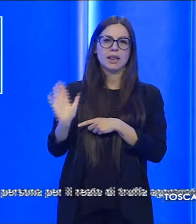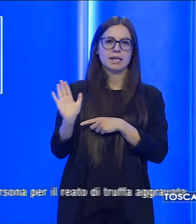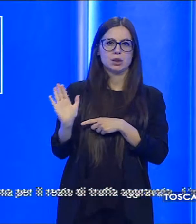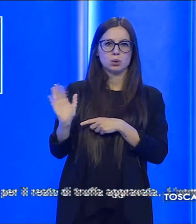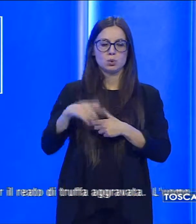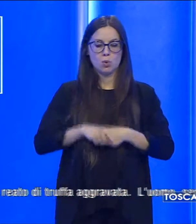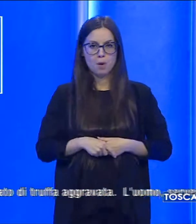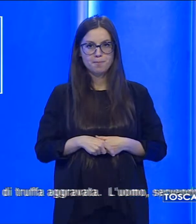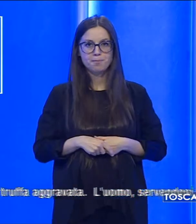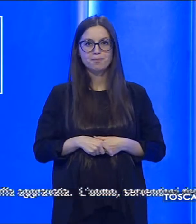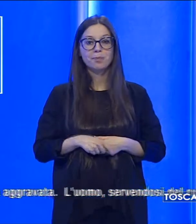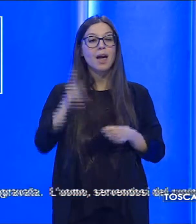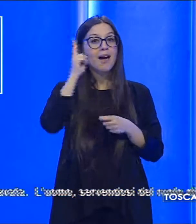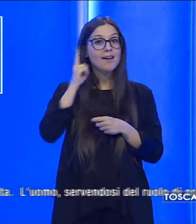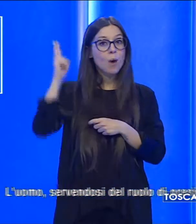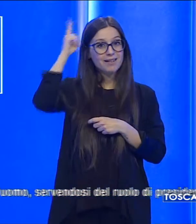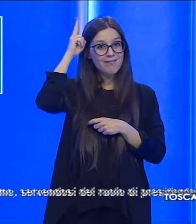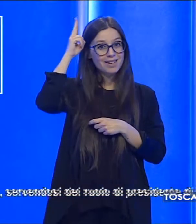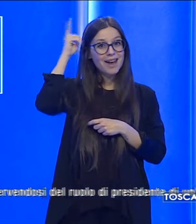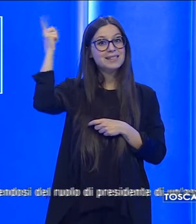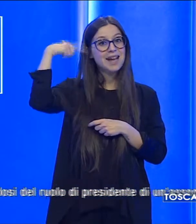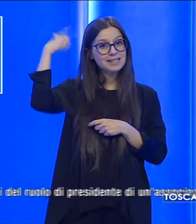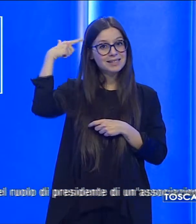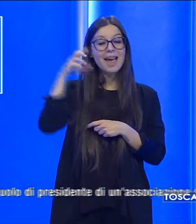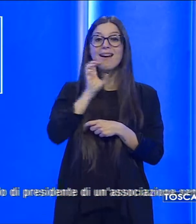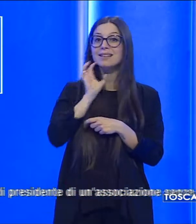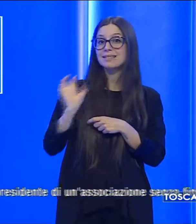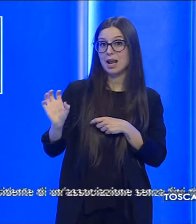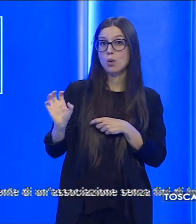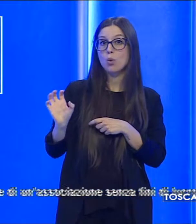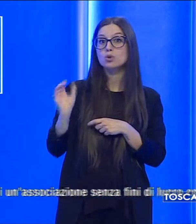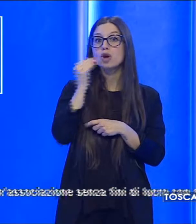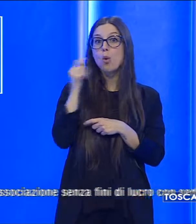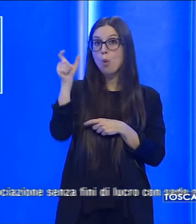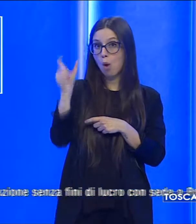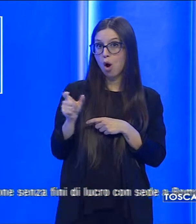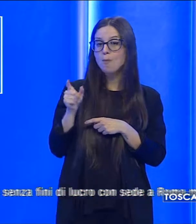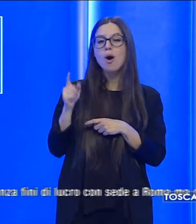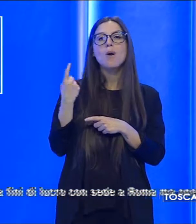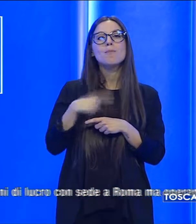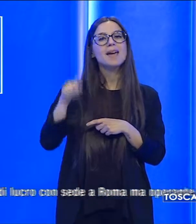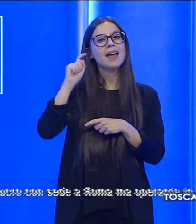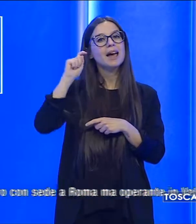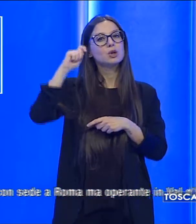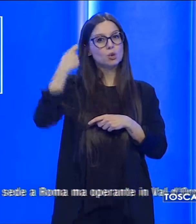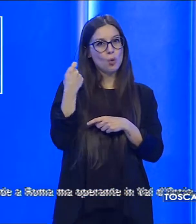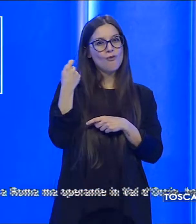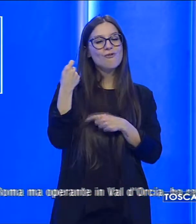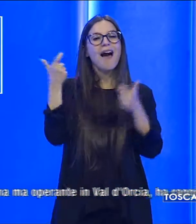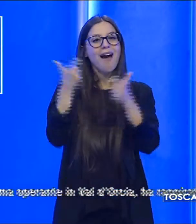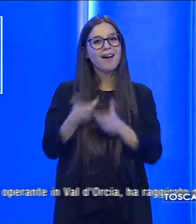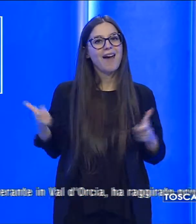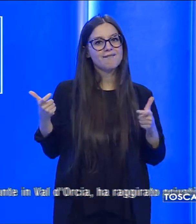La Guardia di Finanza di Siena ha denunciato a piede libero una persona per il reato di truffa aggravata.